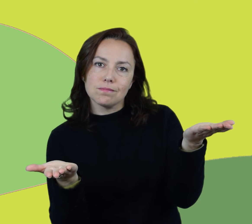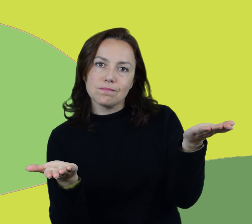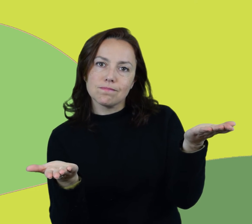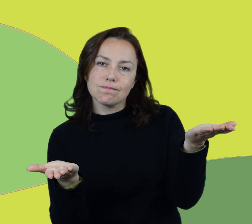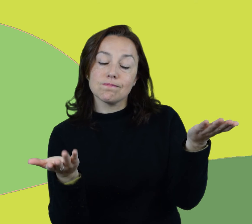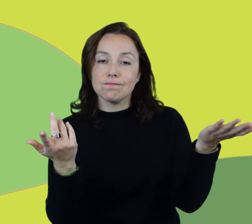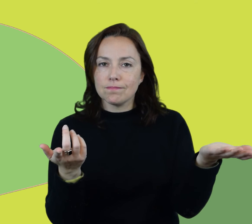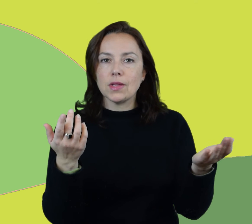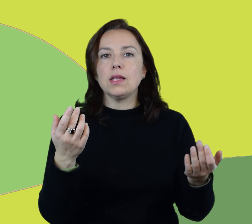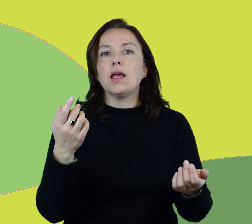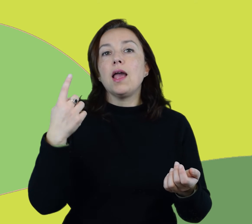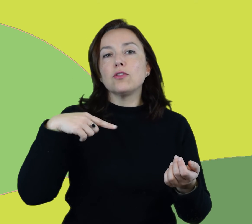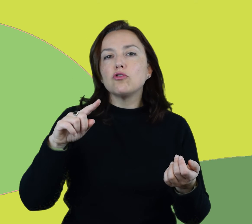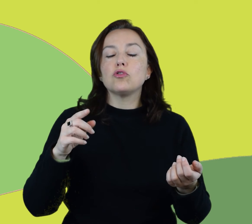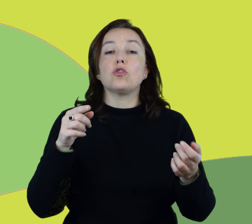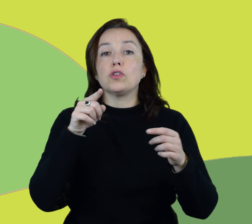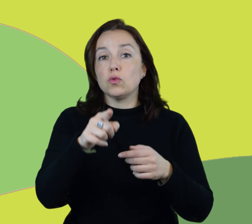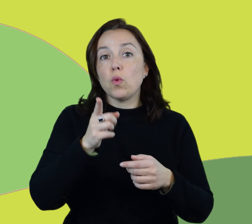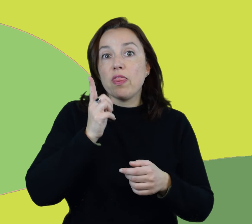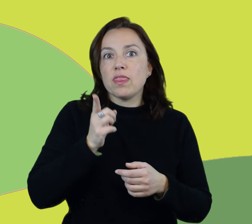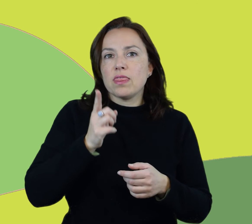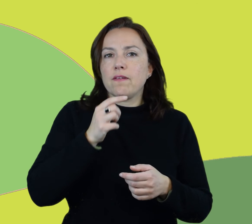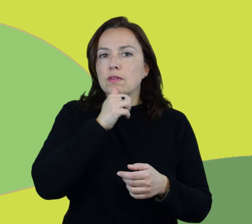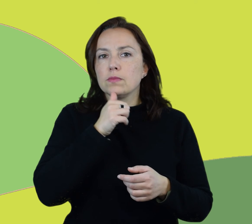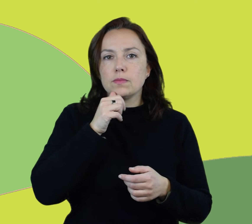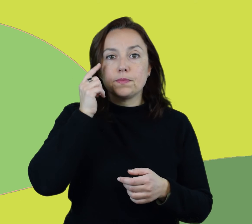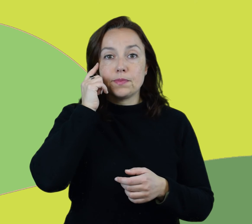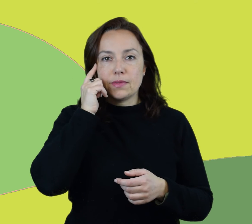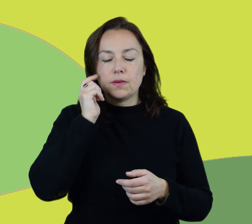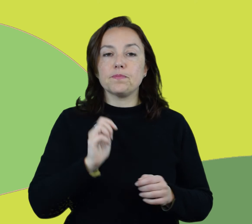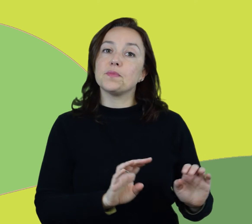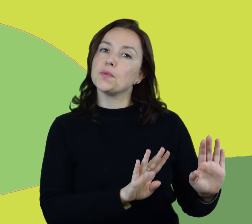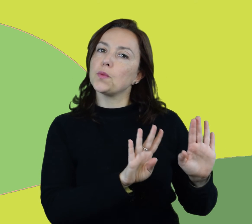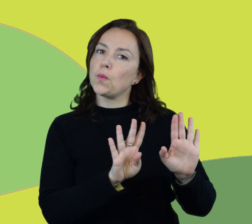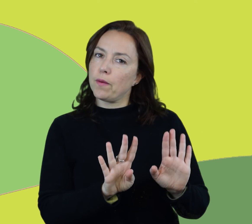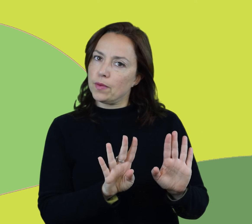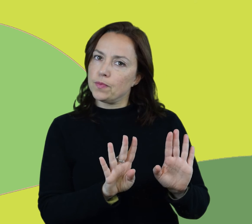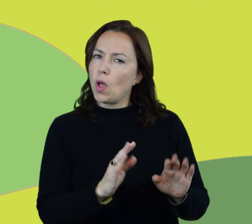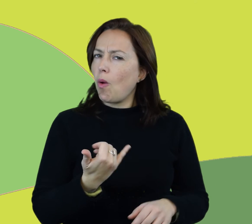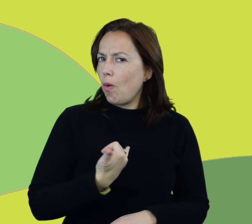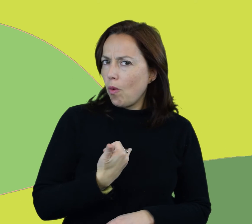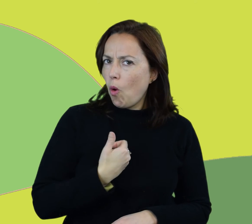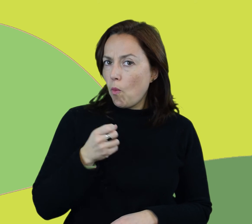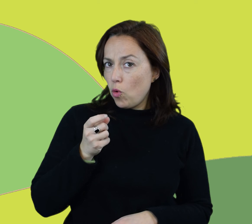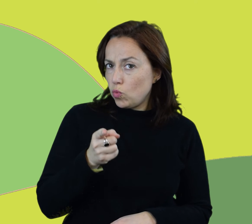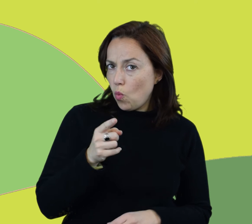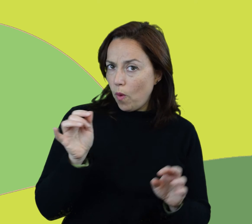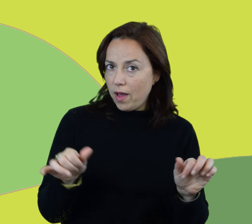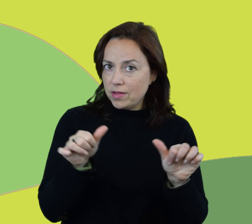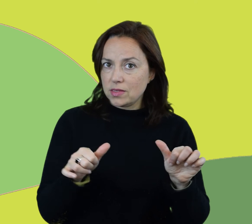está más arriba que el otro. 9. ¿Cómo haces para pesar